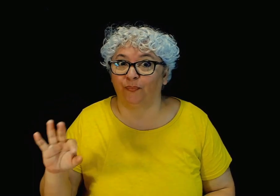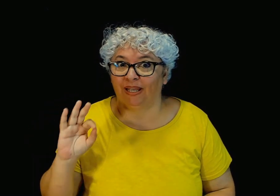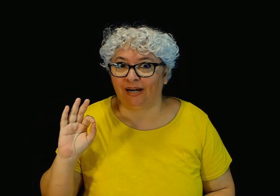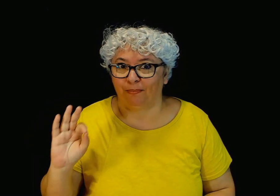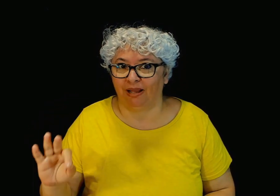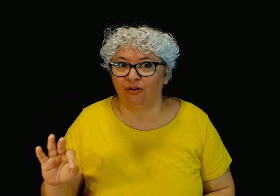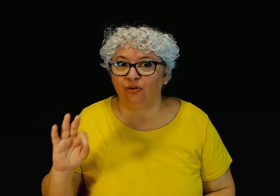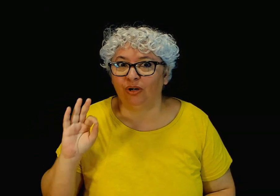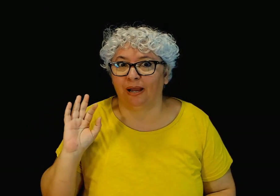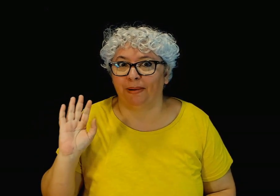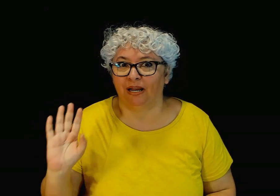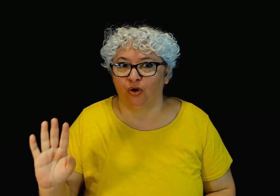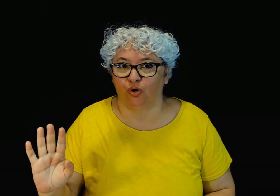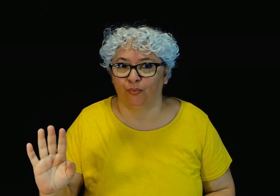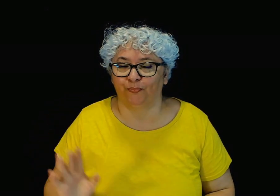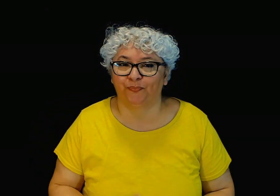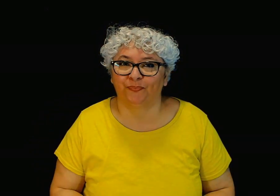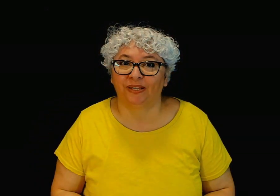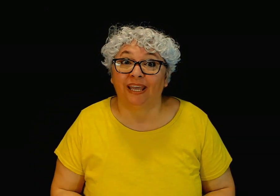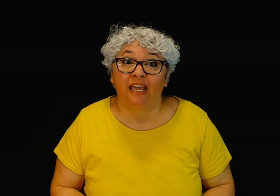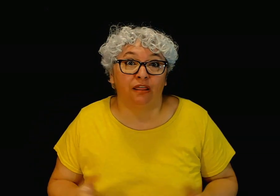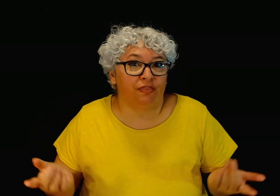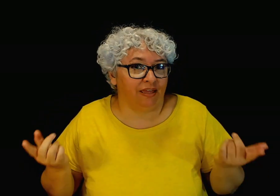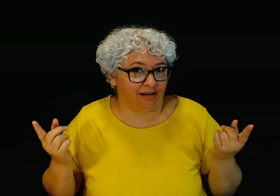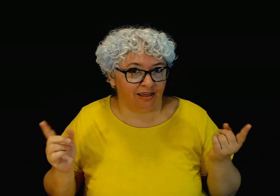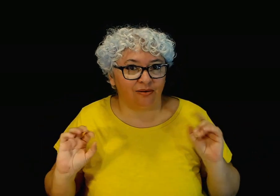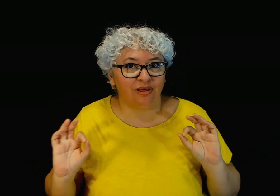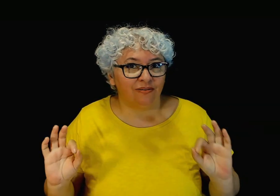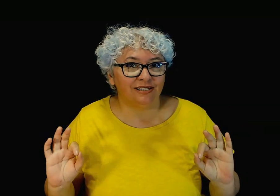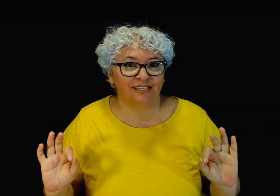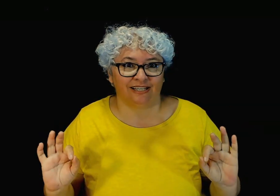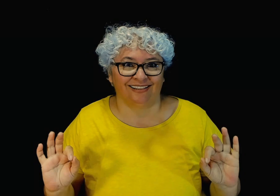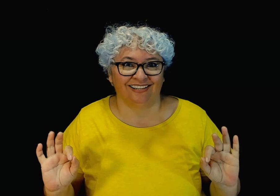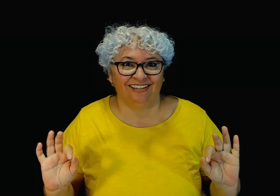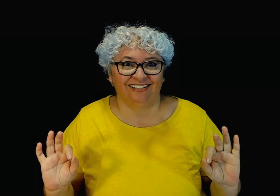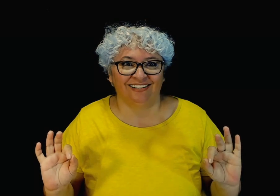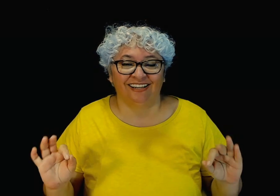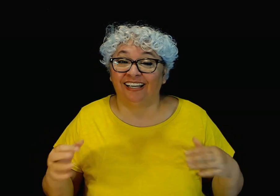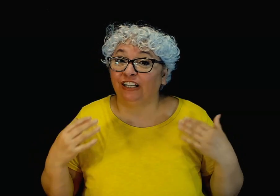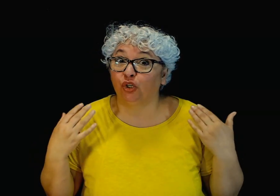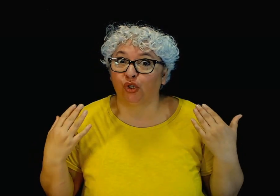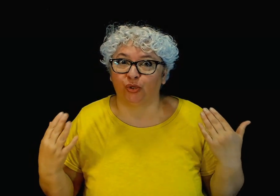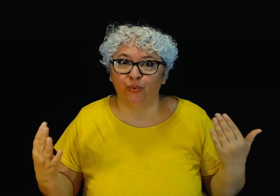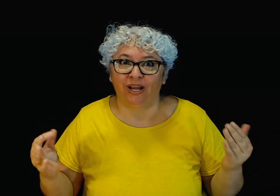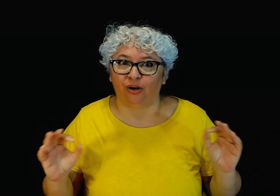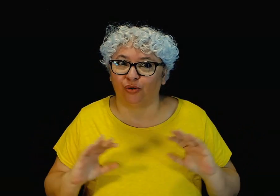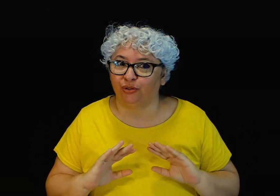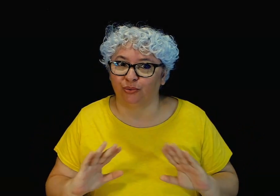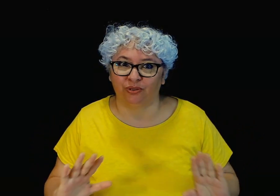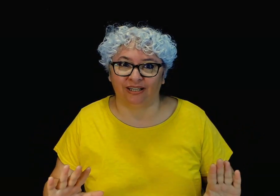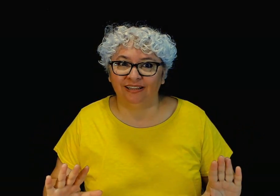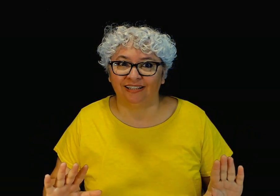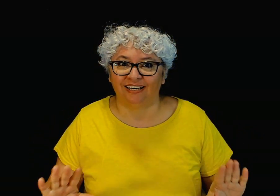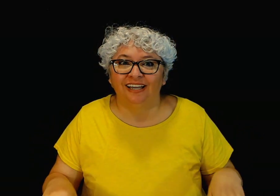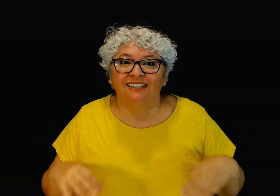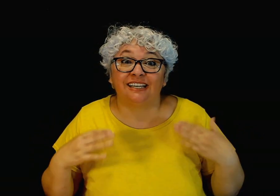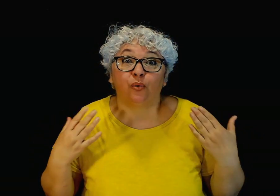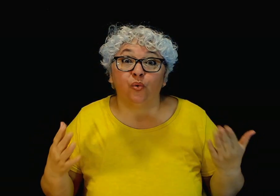hermano camaleón cerca de un adolescente que tortura contundente según